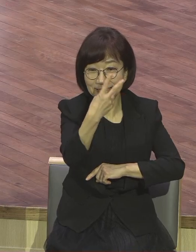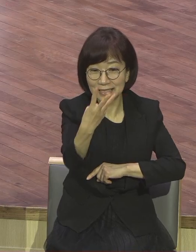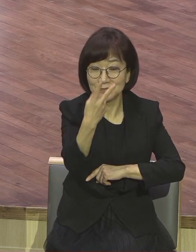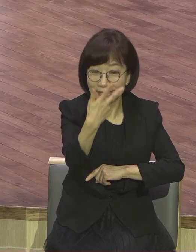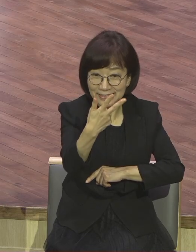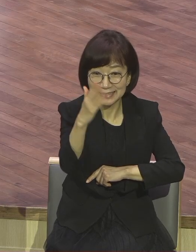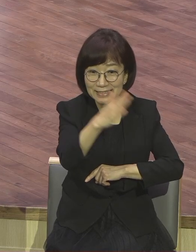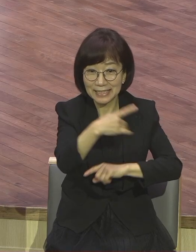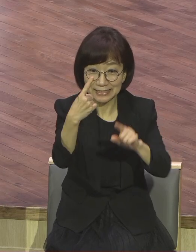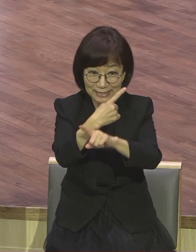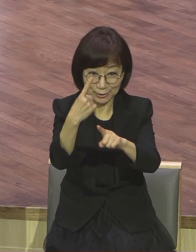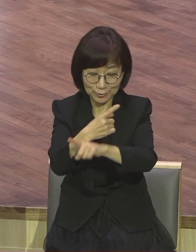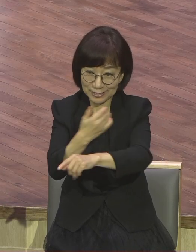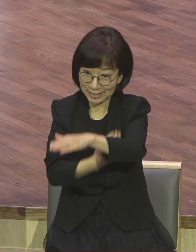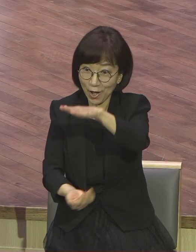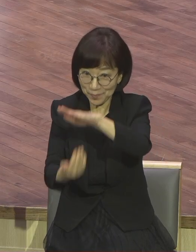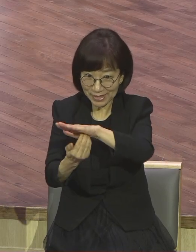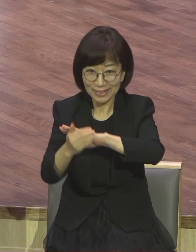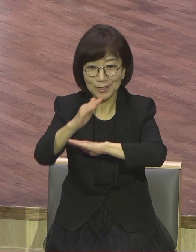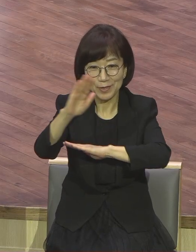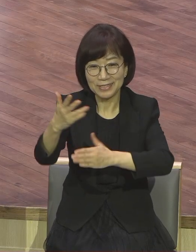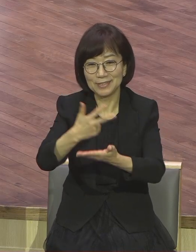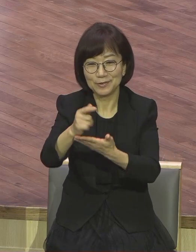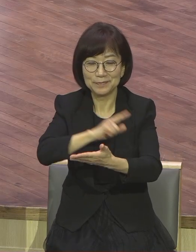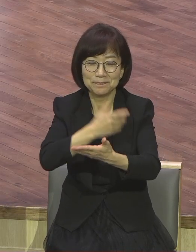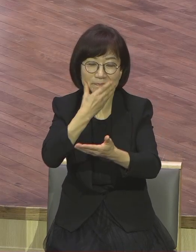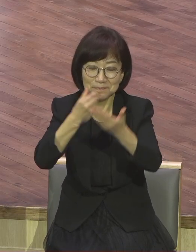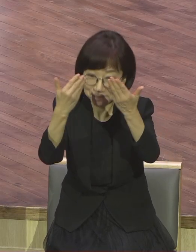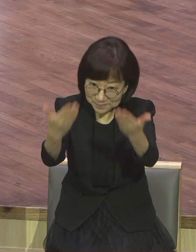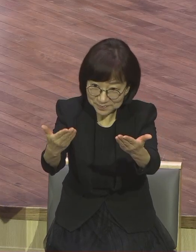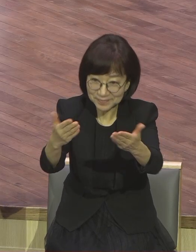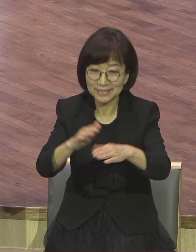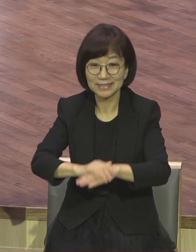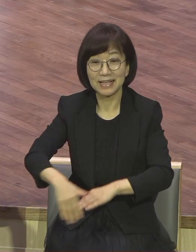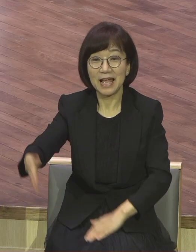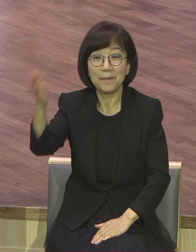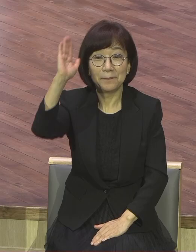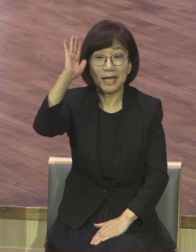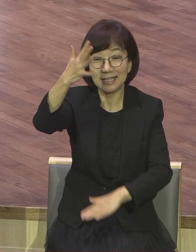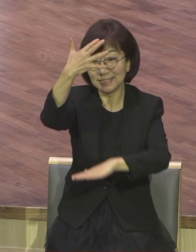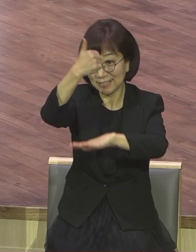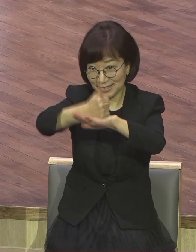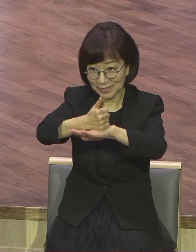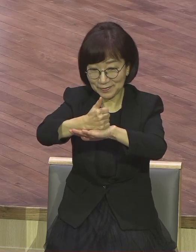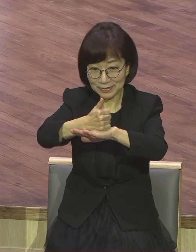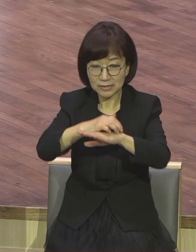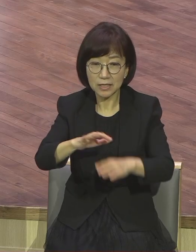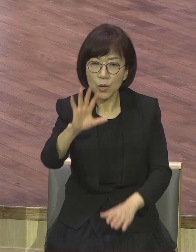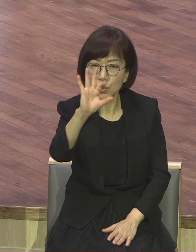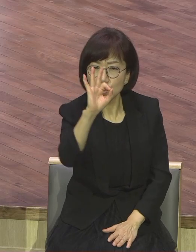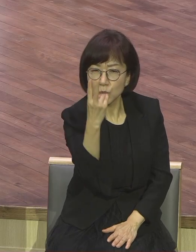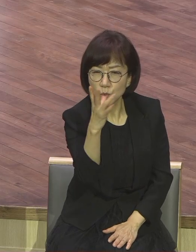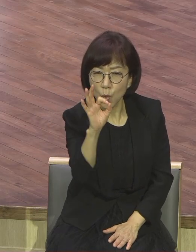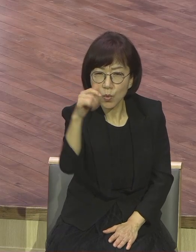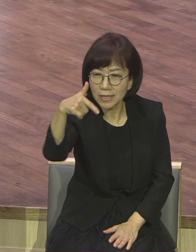삶이 되기를 짐으로 추부합니다. 결론입니다. 이런 말이 있습니다. 용기는 인생에 있어서 대단히